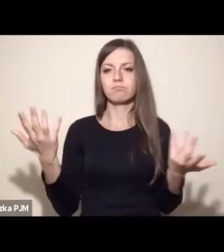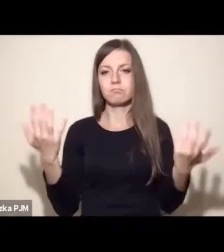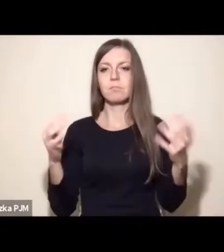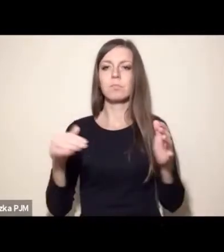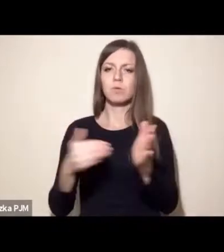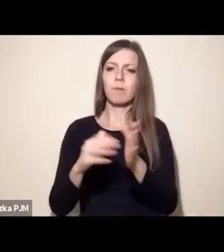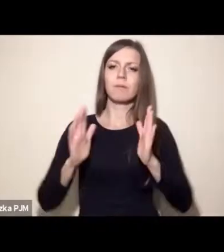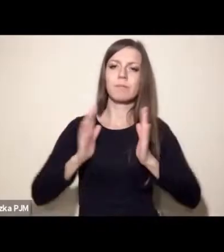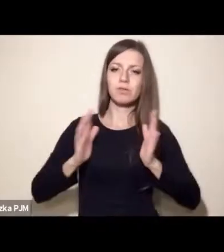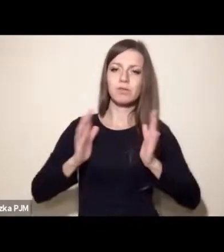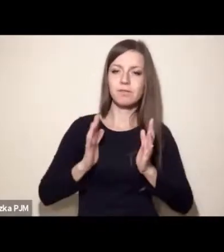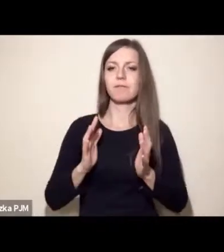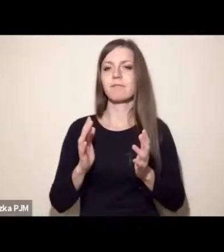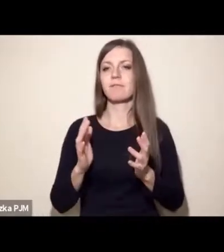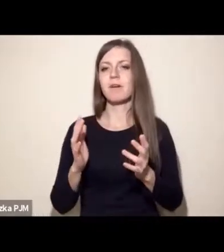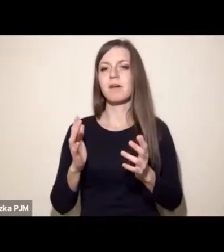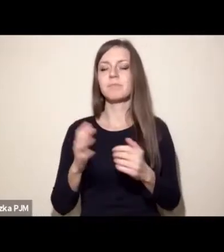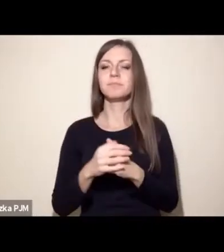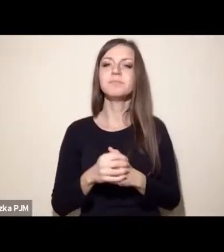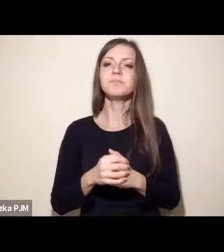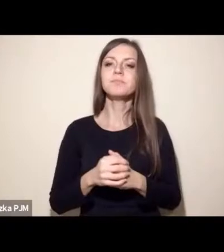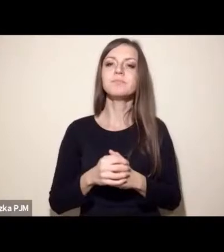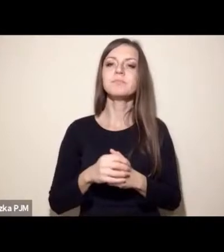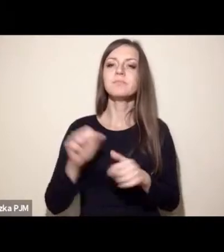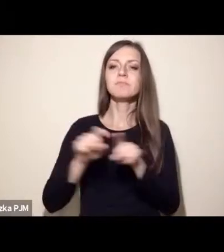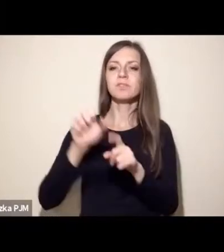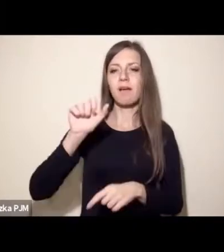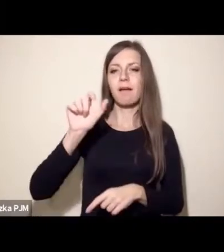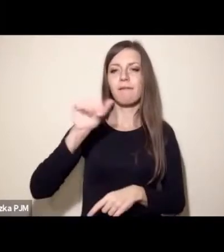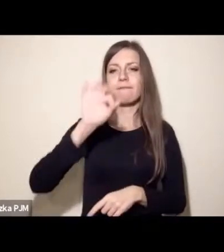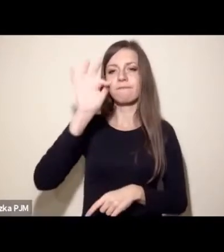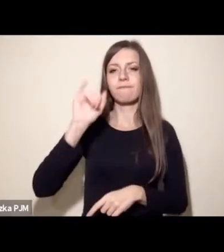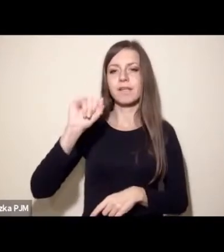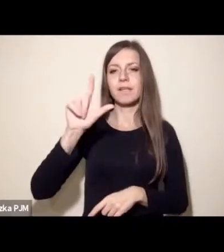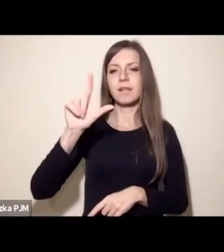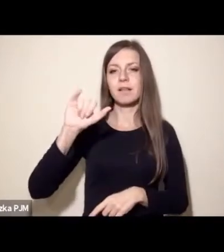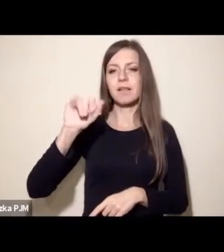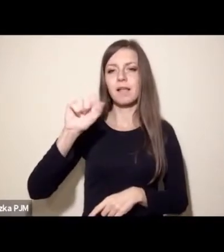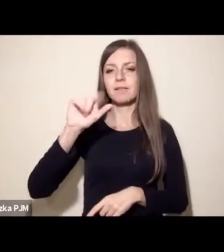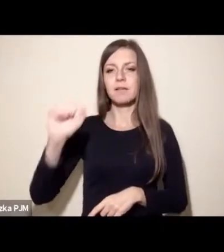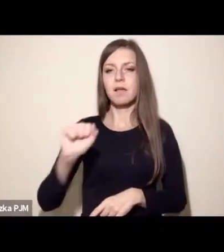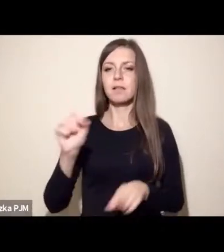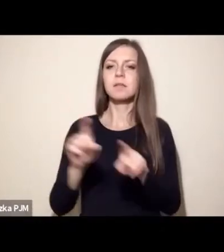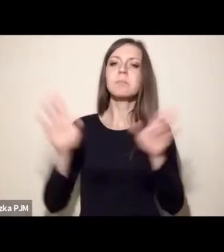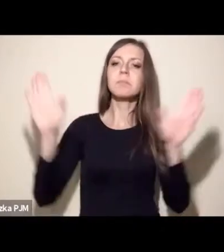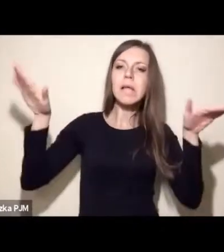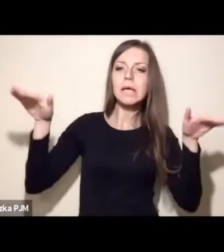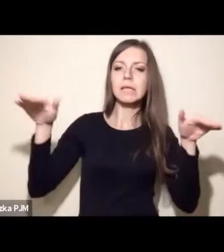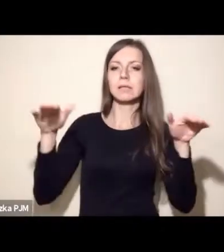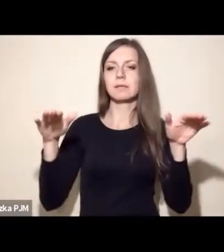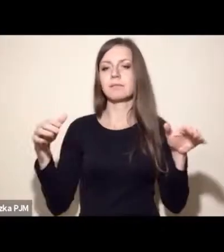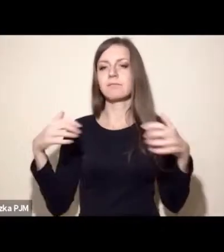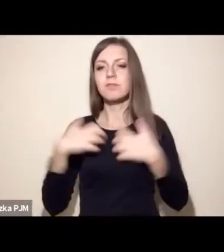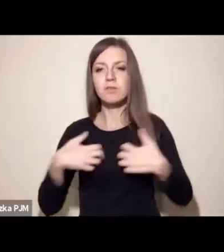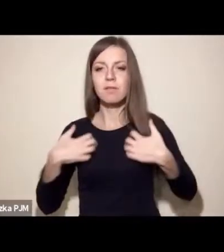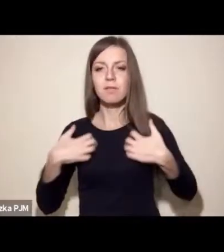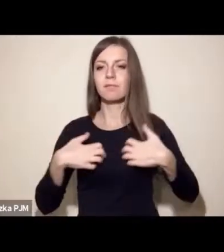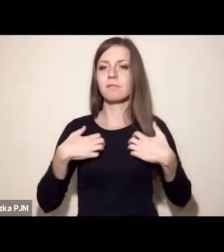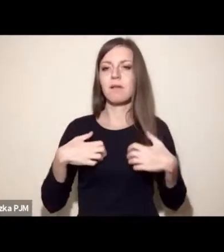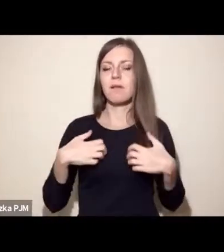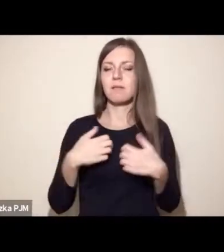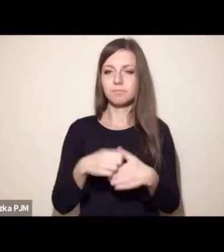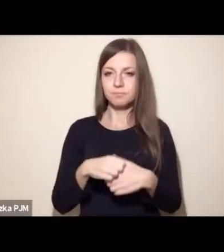bezpieczeństwa i afiliacji, które wszystkie te ptaki, ssaki, czy ssaki i ptaki, które chcemy